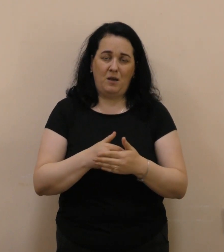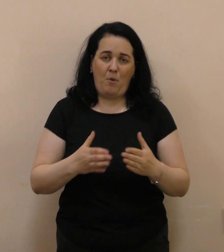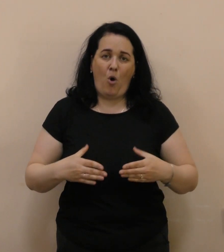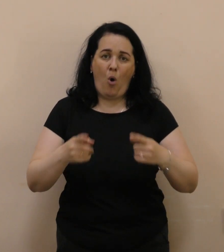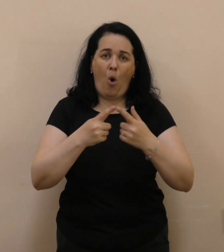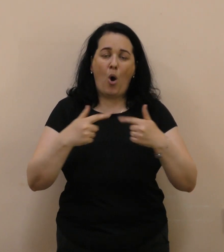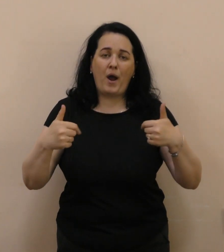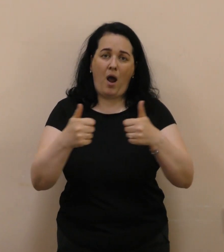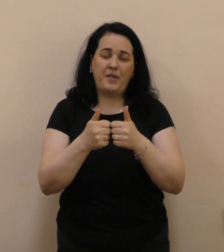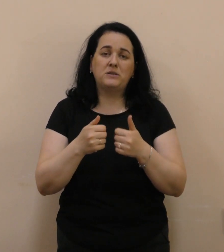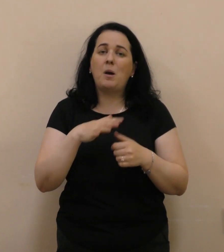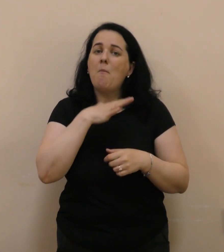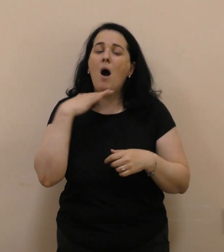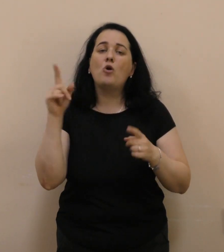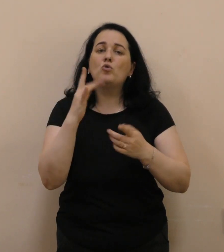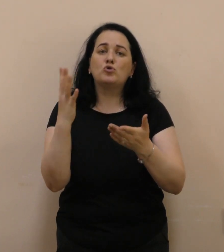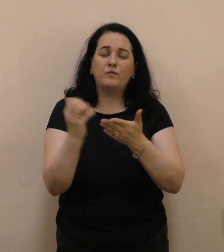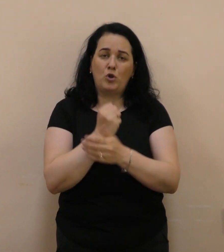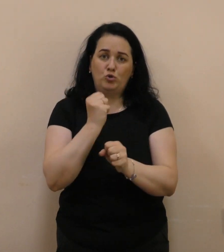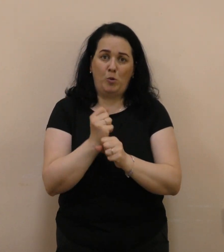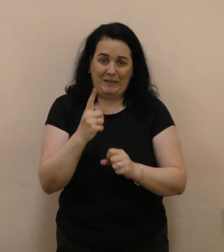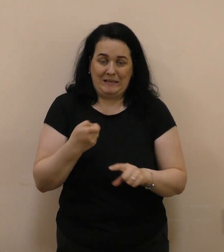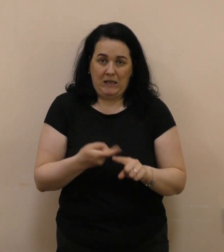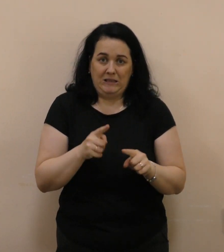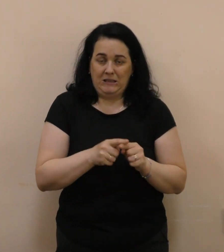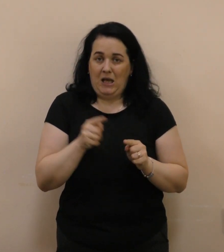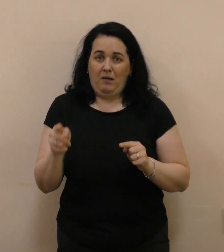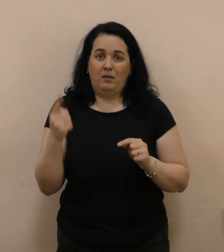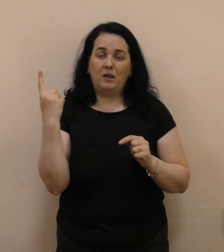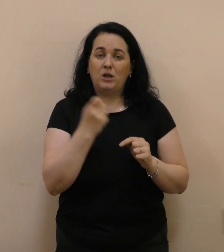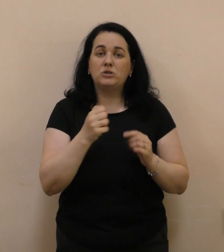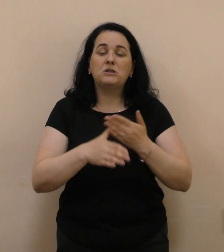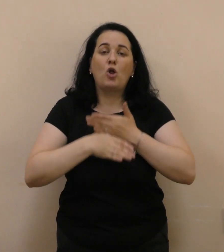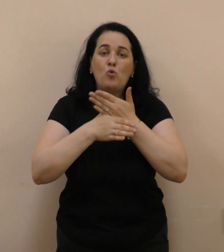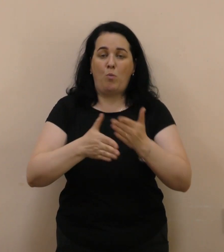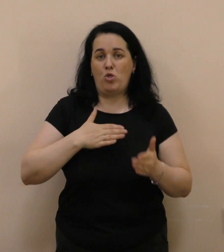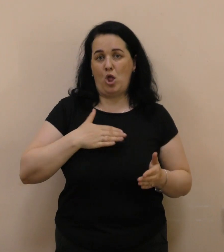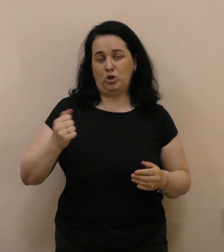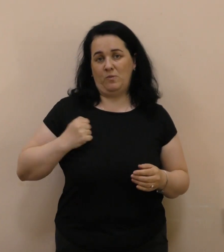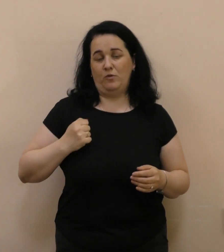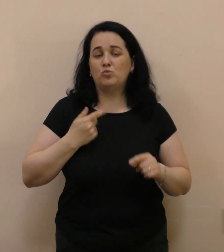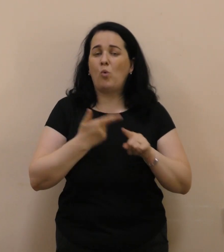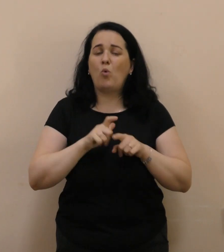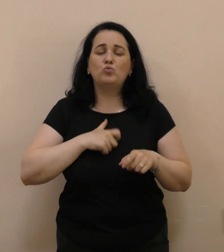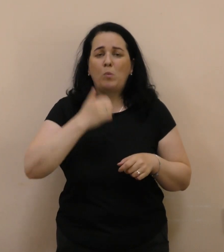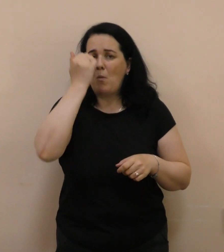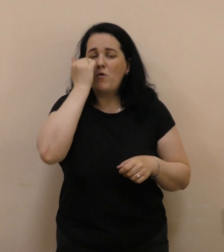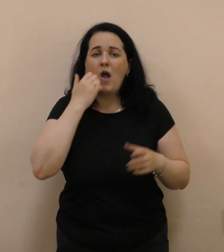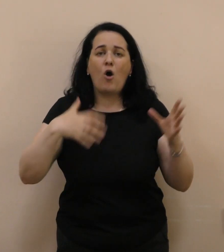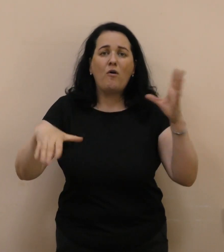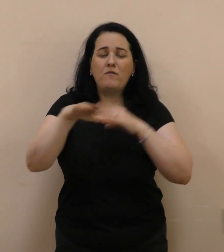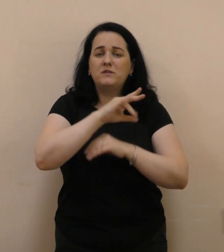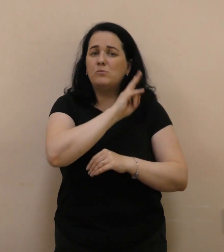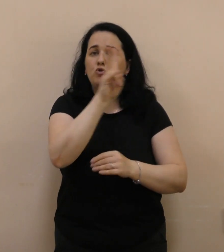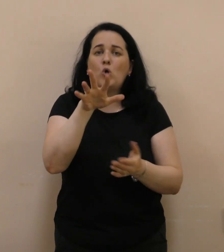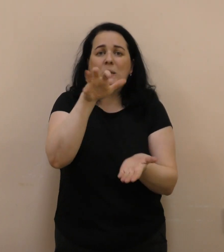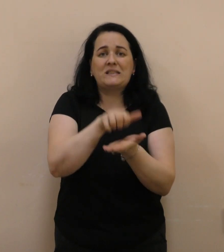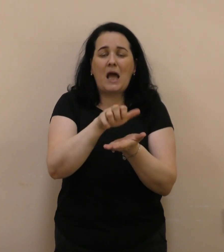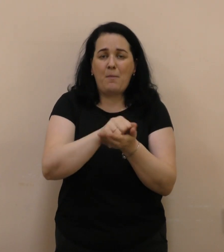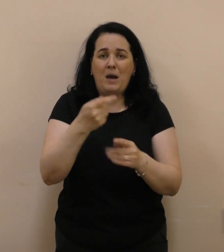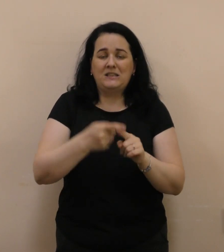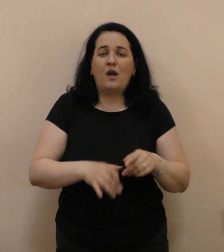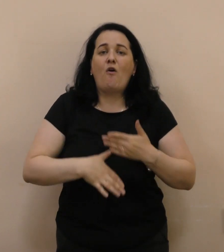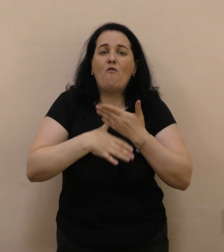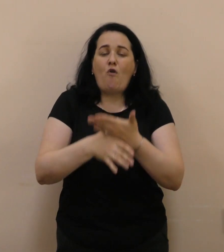вдалося зробити навіть за цей тиждень для допомоги нашим військовим. Тому хочу подякувати всім, хто сьогодні займається цією